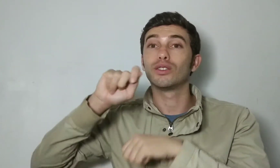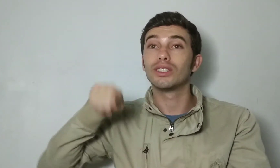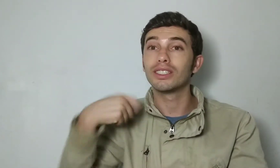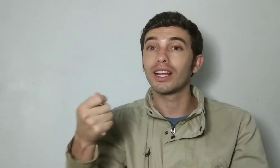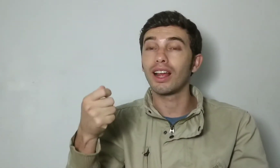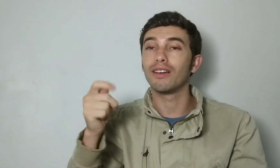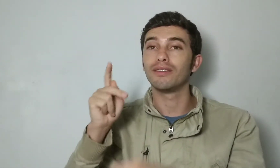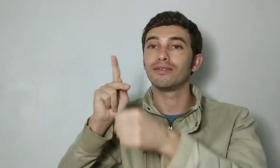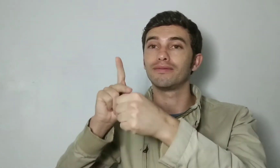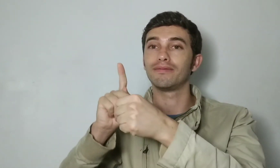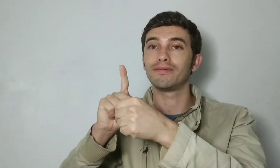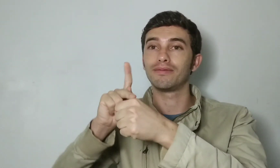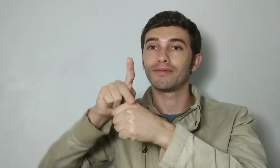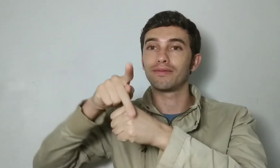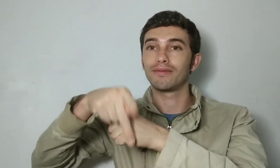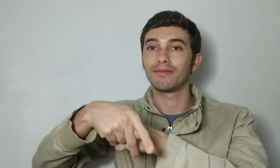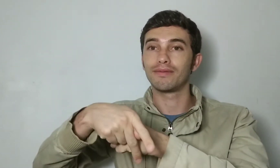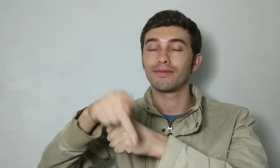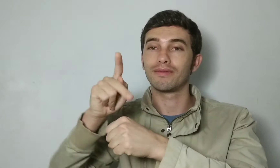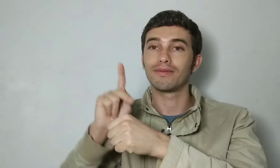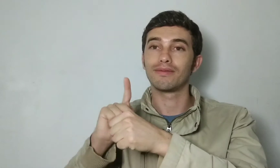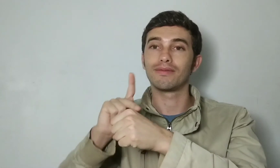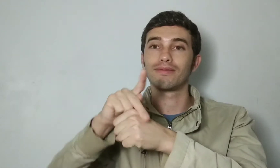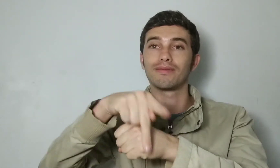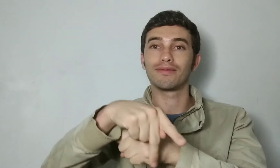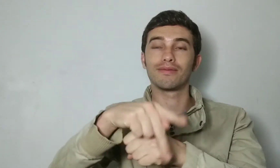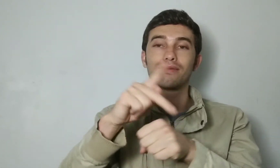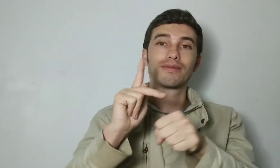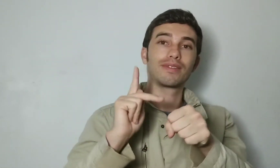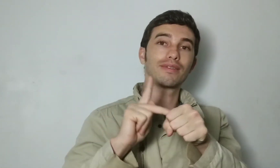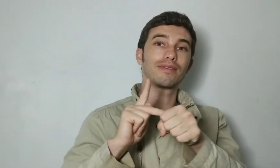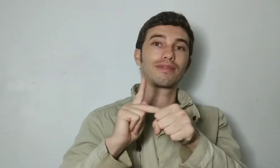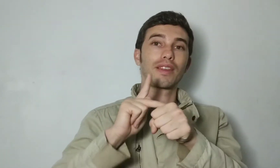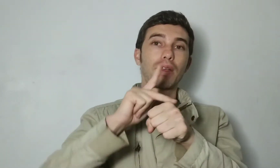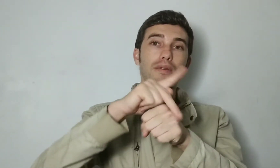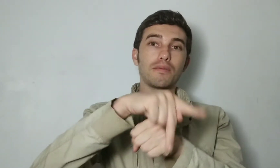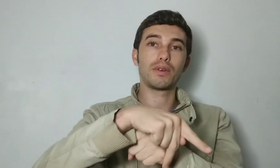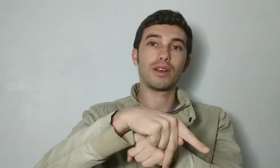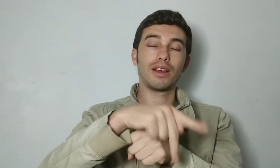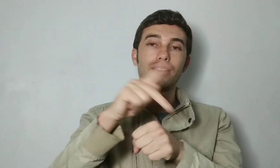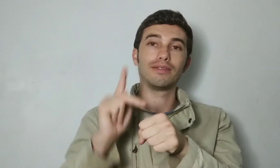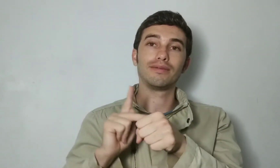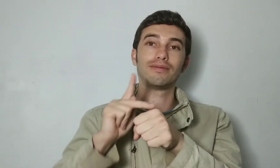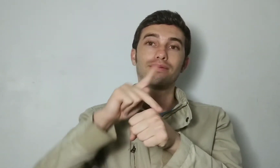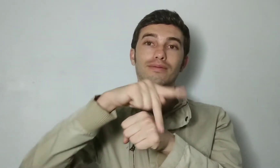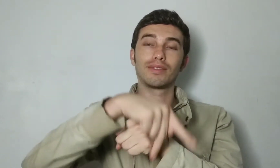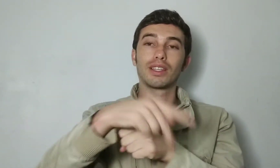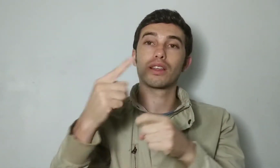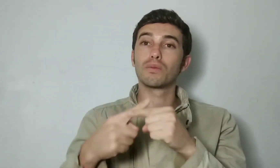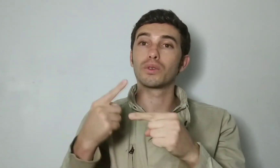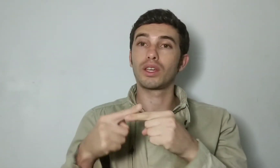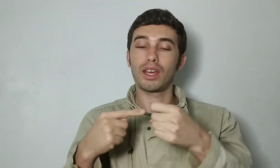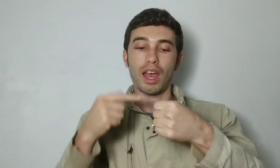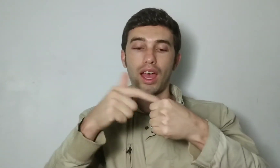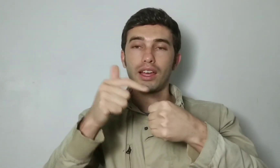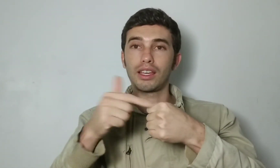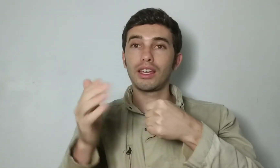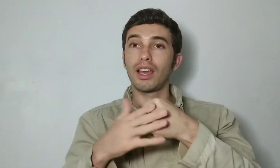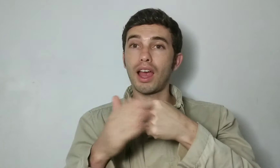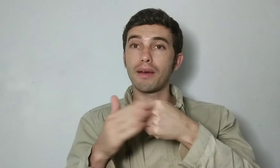baixo pra cima, mas que na verdade é de cima pra baixo, então esse é o sinal de Poá, por